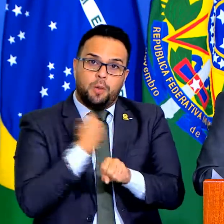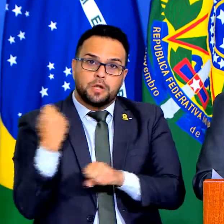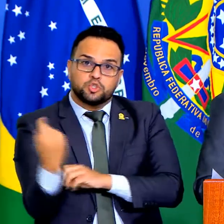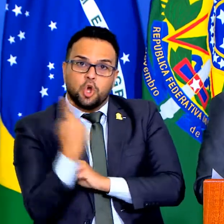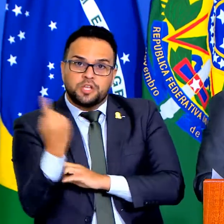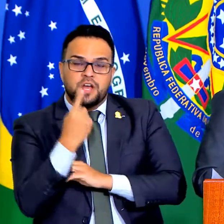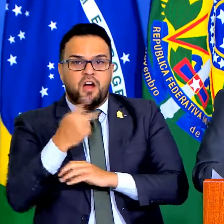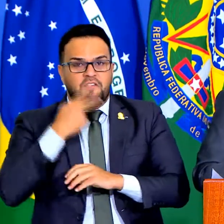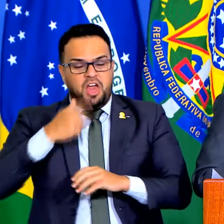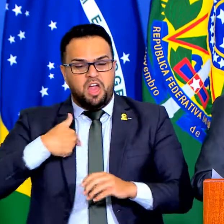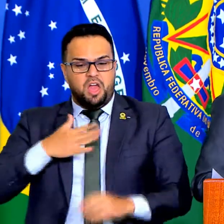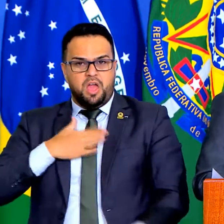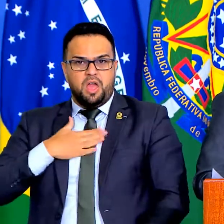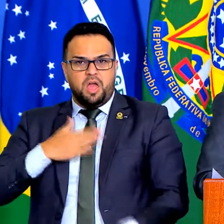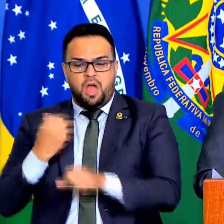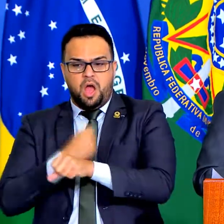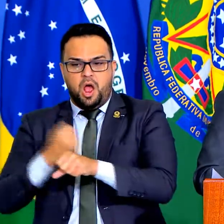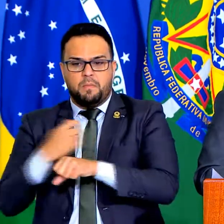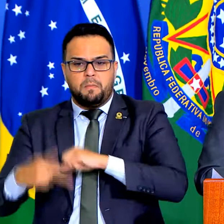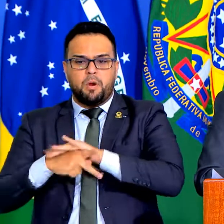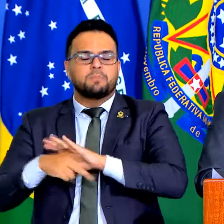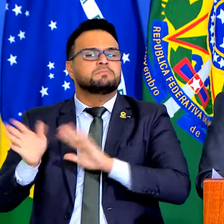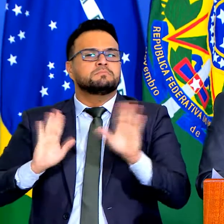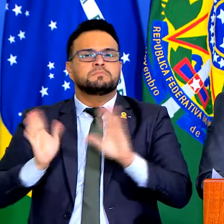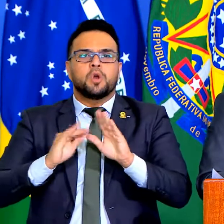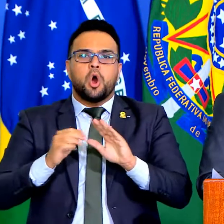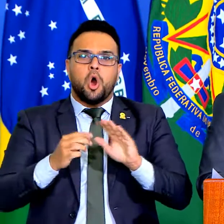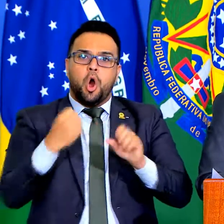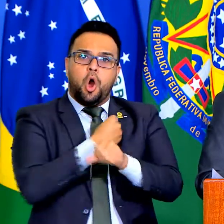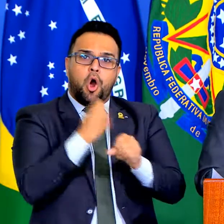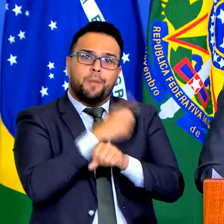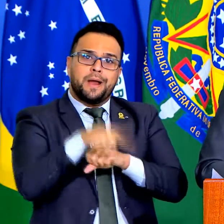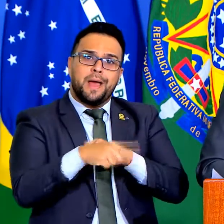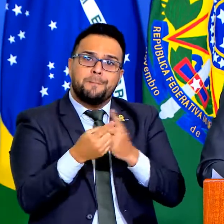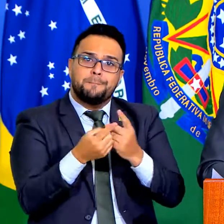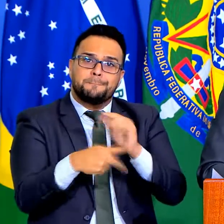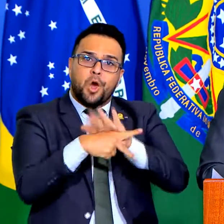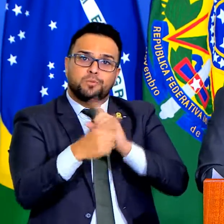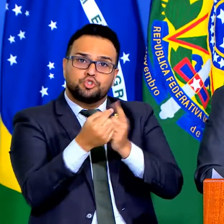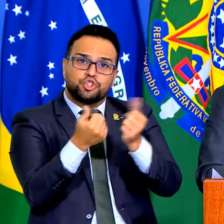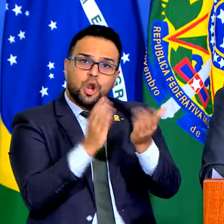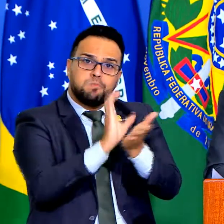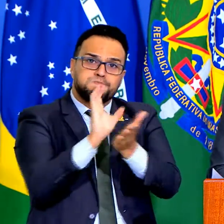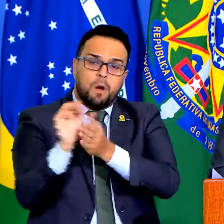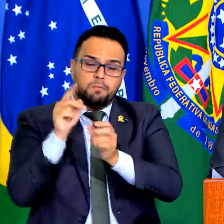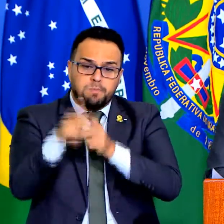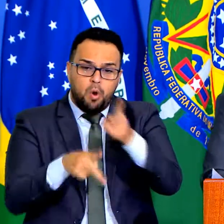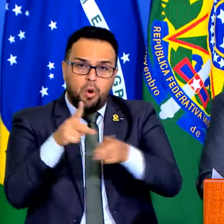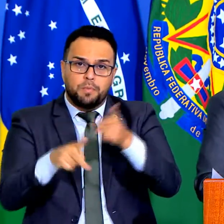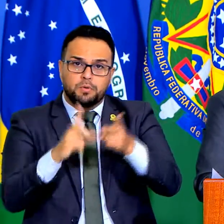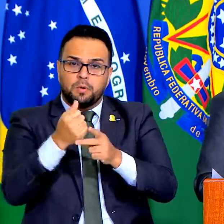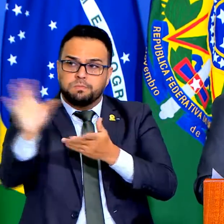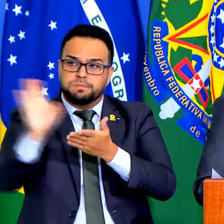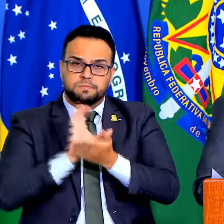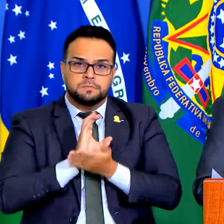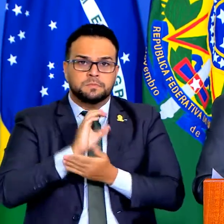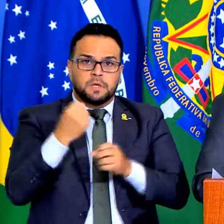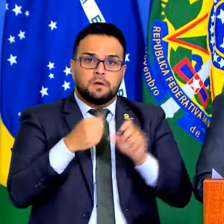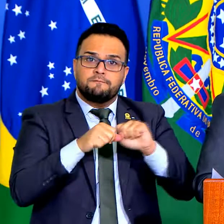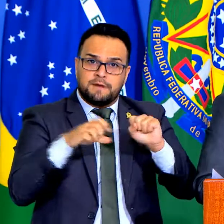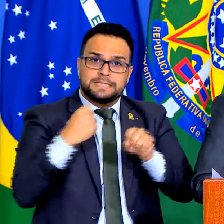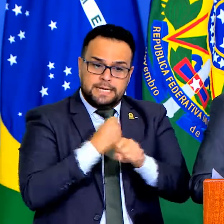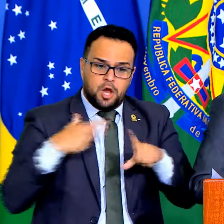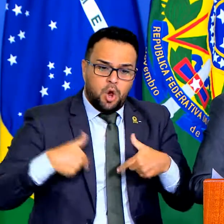obra nossa, se bem que não tem obra nossa, é obra com dinheiro público, o Tarcísio em dois anos